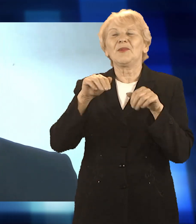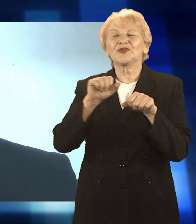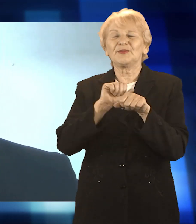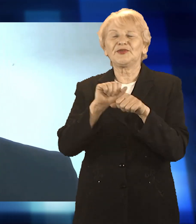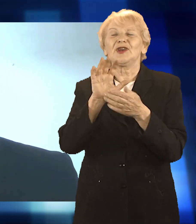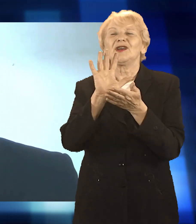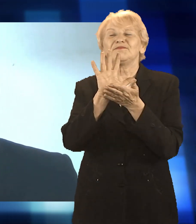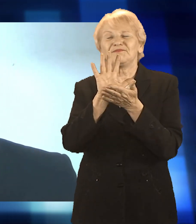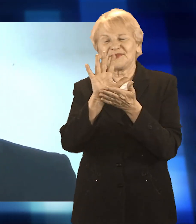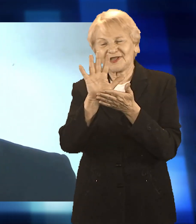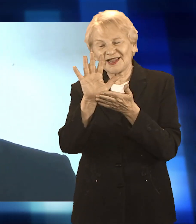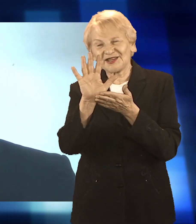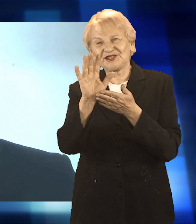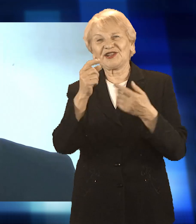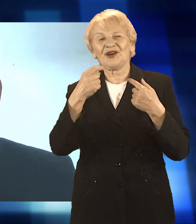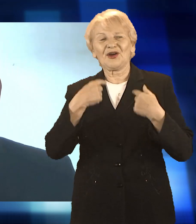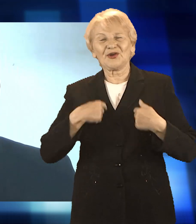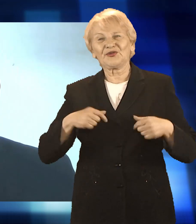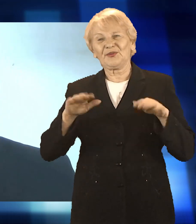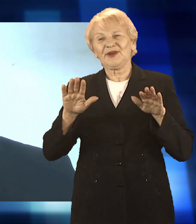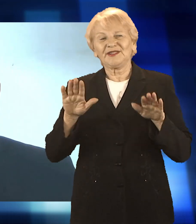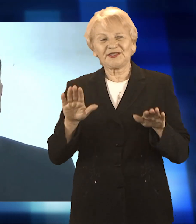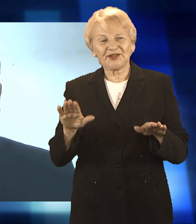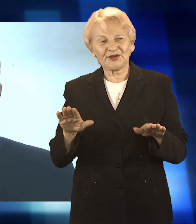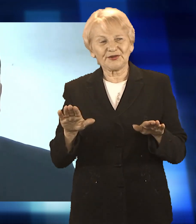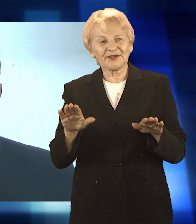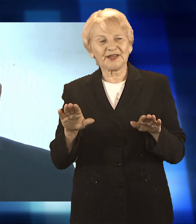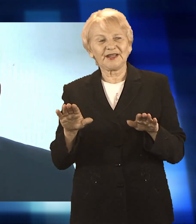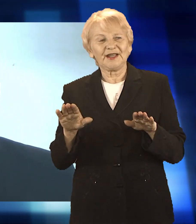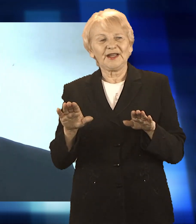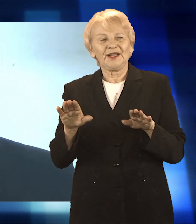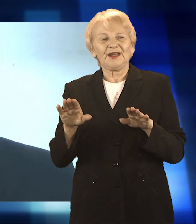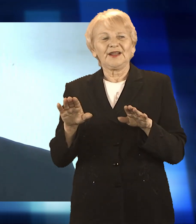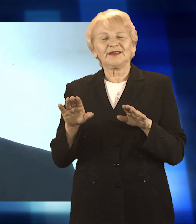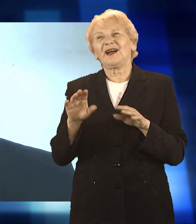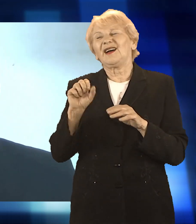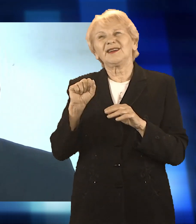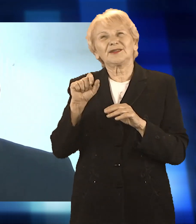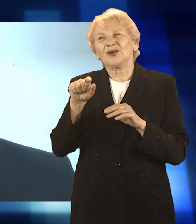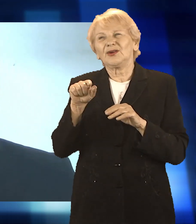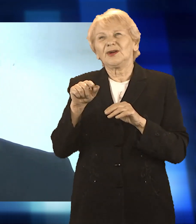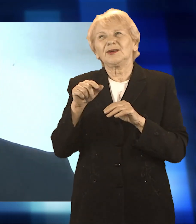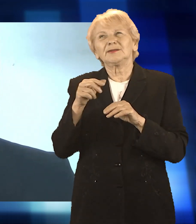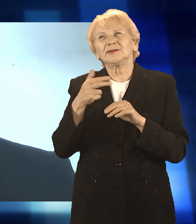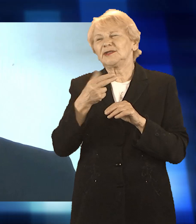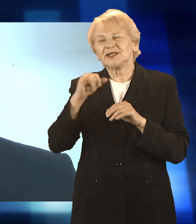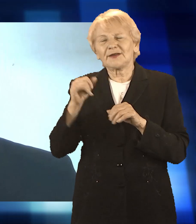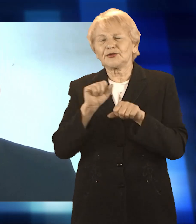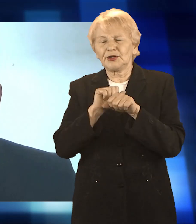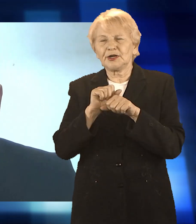zrobiło nam się 15 miejsc dostępnych dla pasażerów. Niemniej nawet ta ilość nie jest jakby